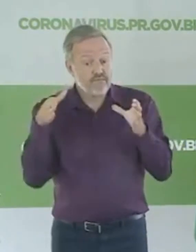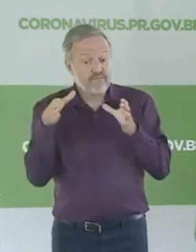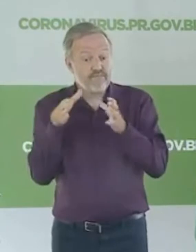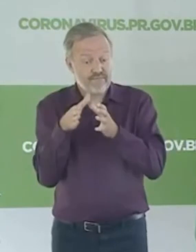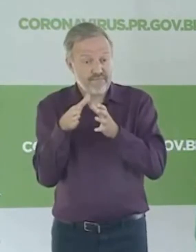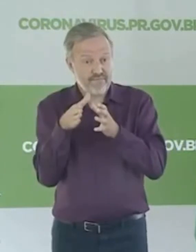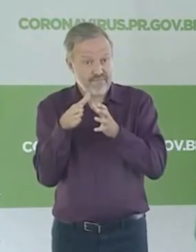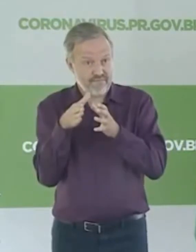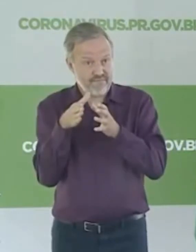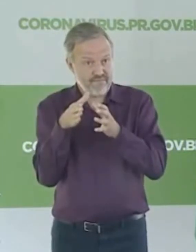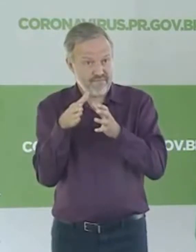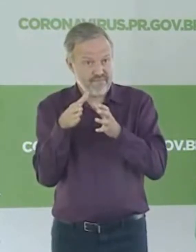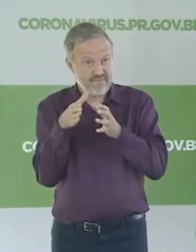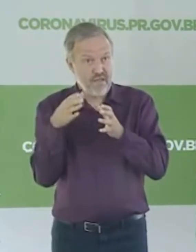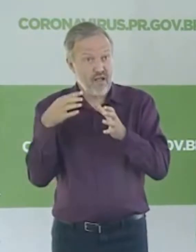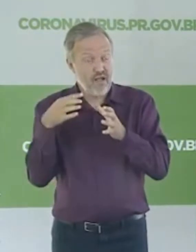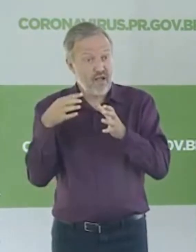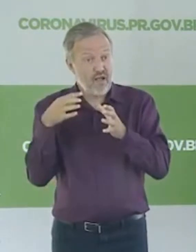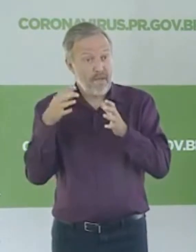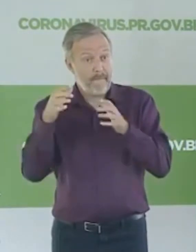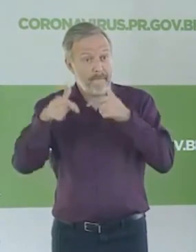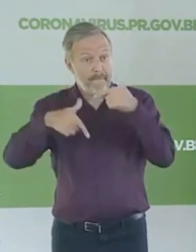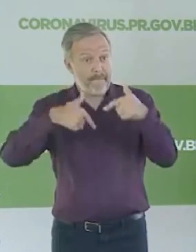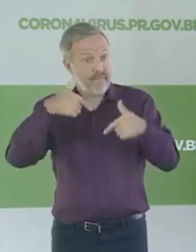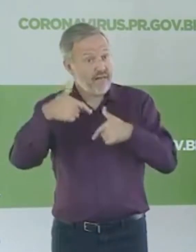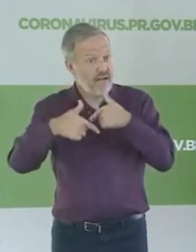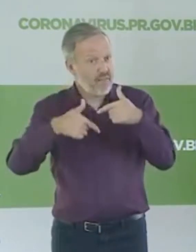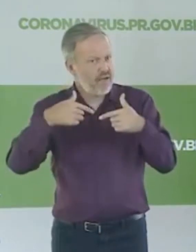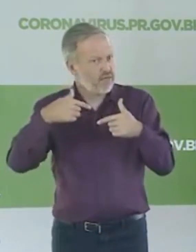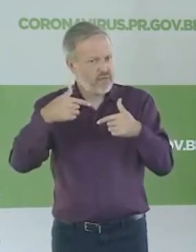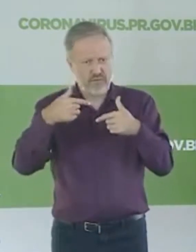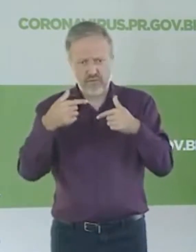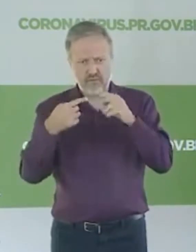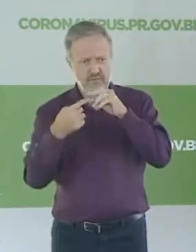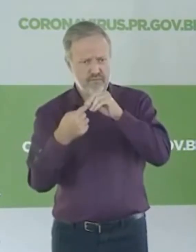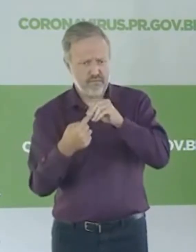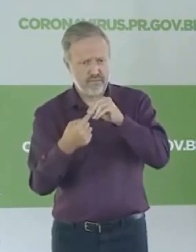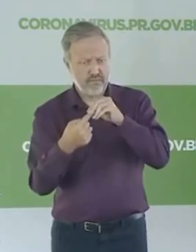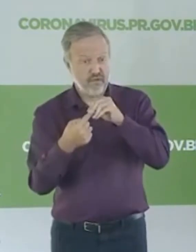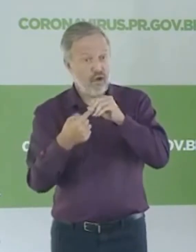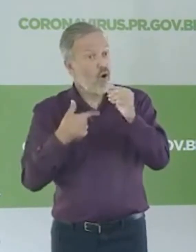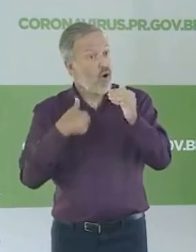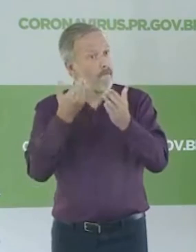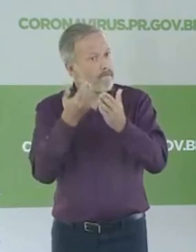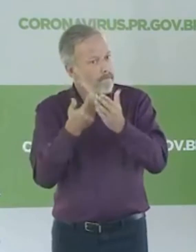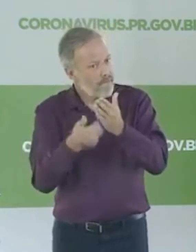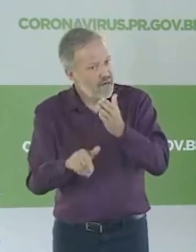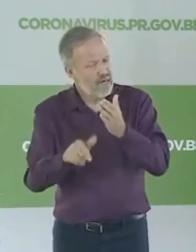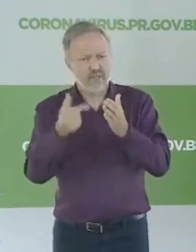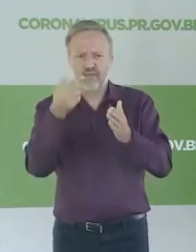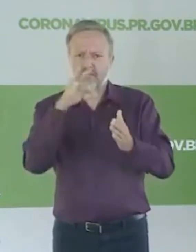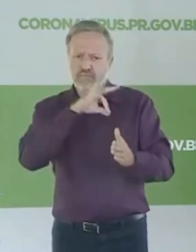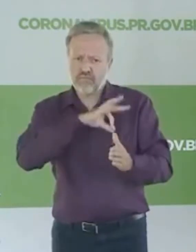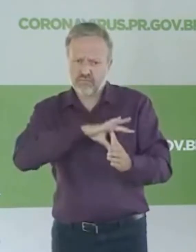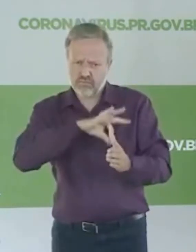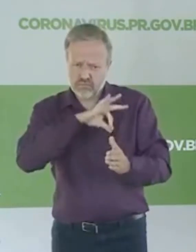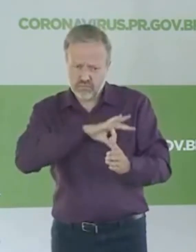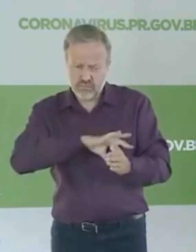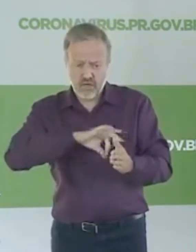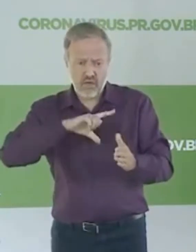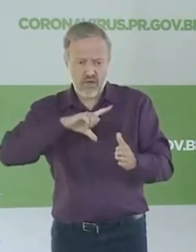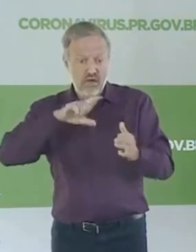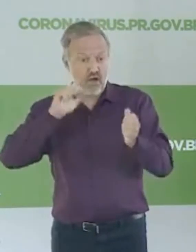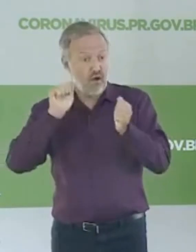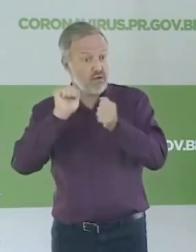autônomos, aqueles que, por algum motivo, vão perder aí a sua renda ou parte dela com o enfrentamento dessa